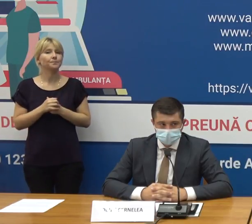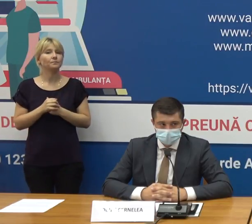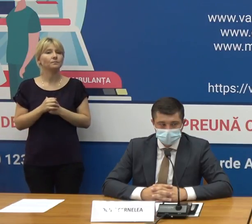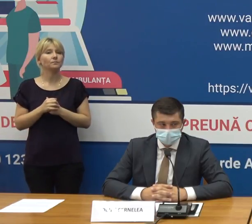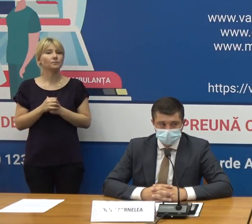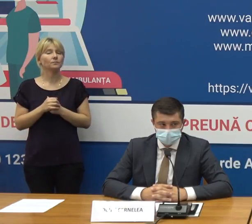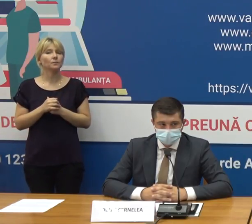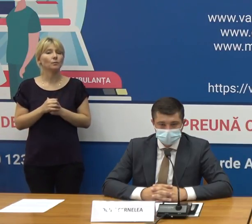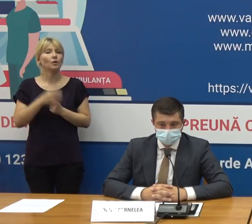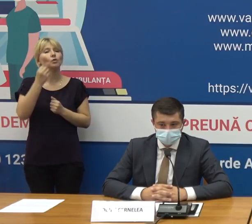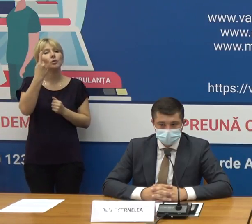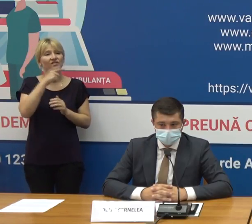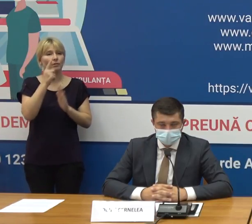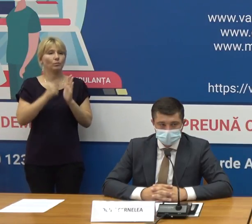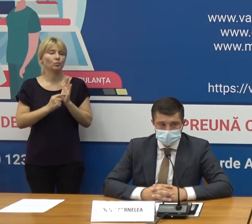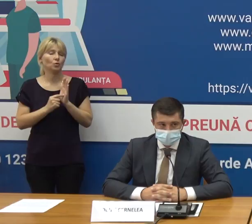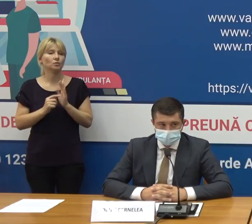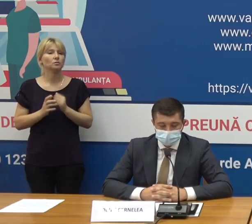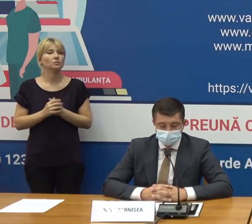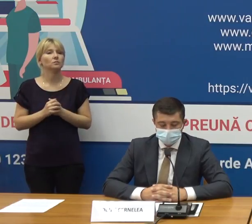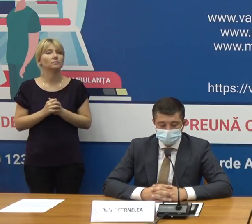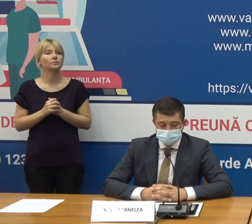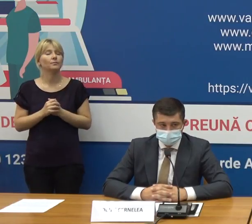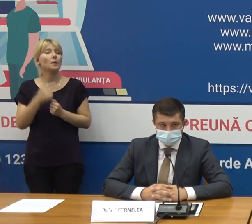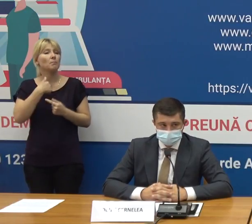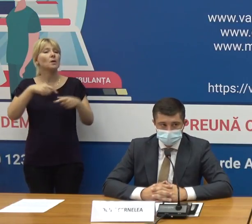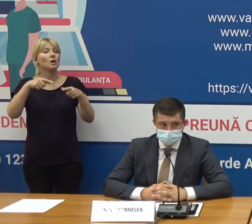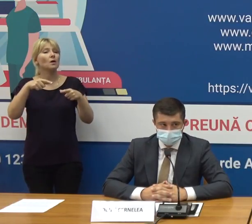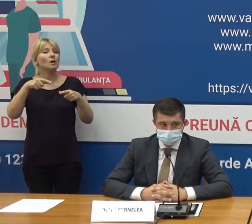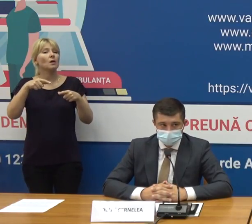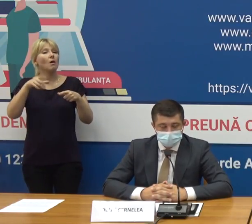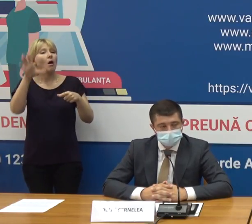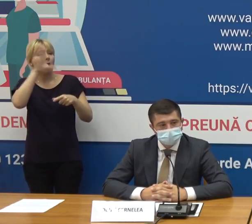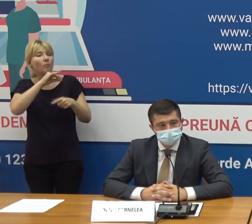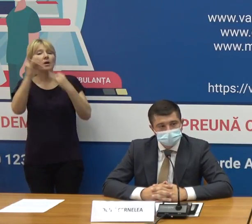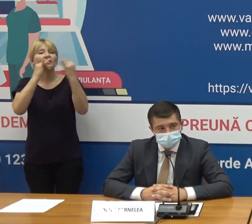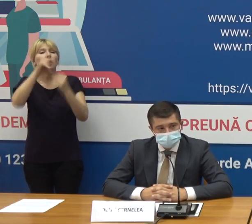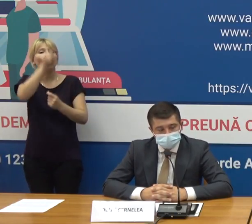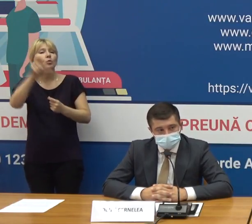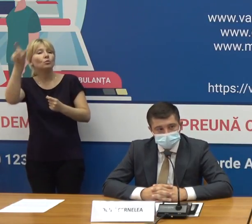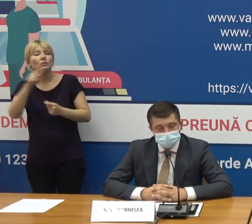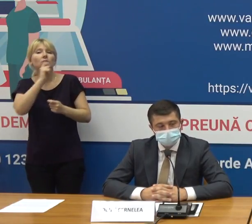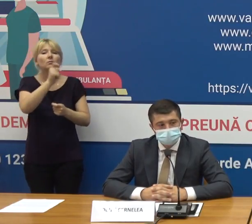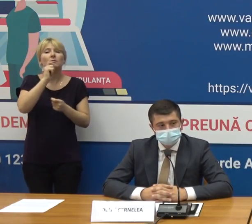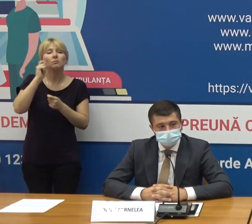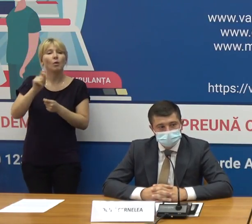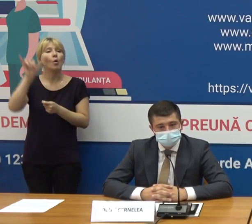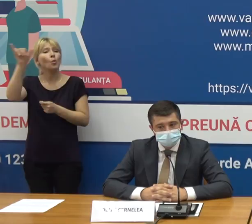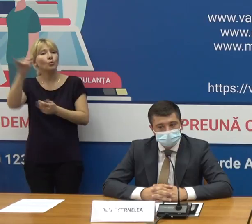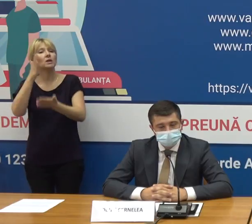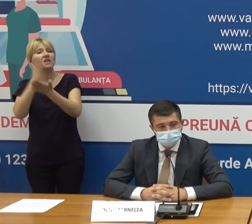și mai am întrebare am reușit să vorbim cu mai multe persoane care spun că ei au